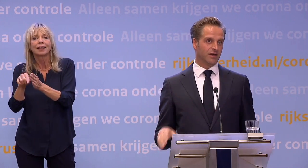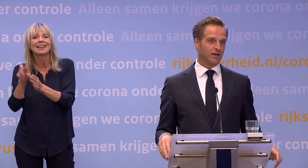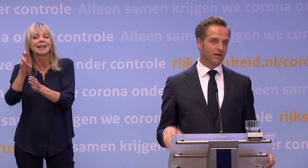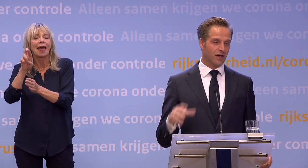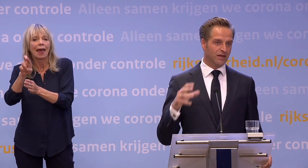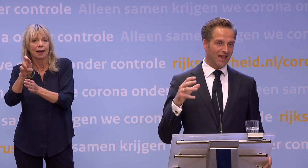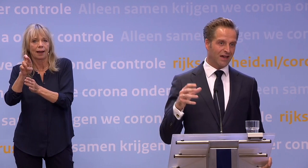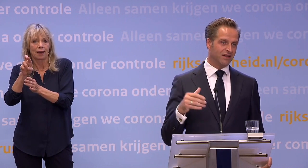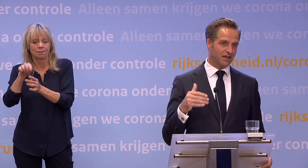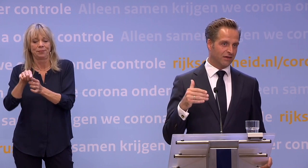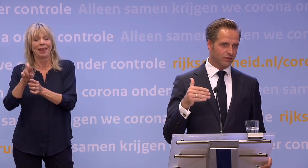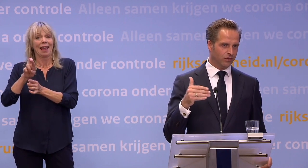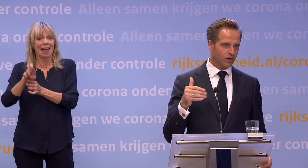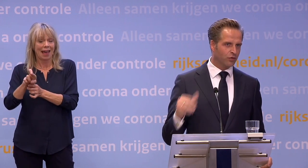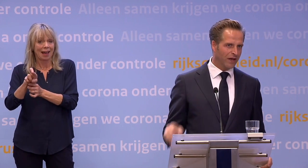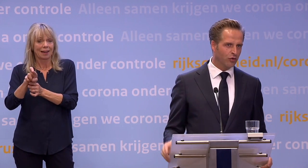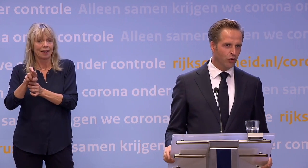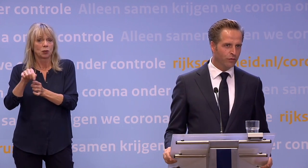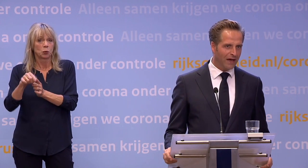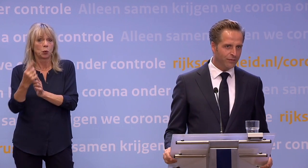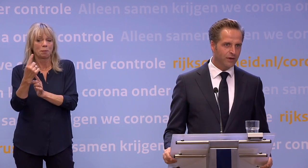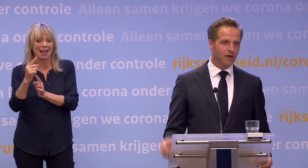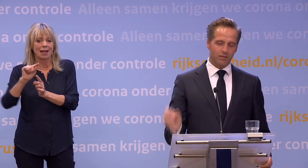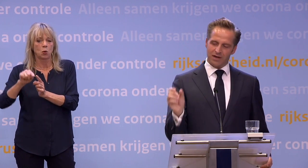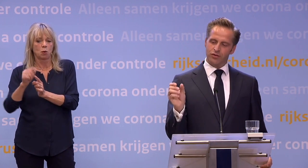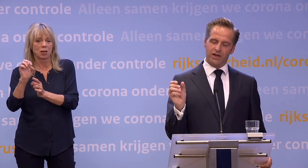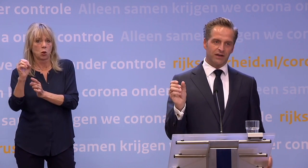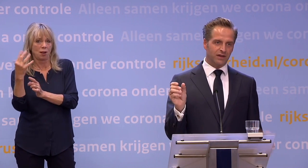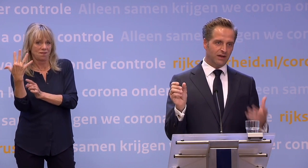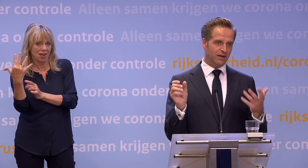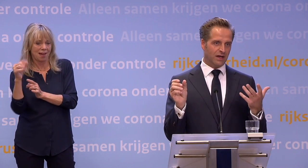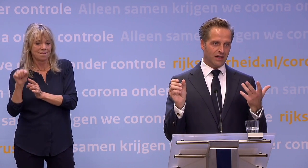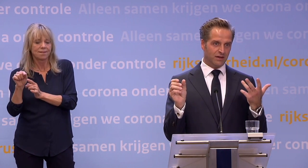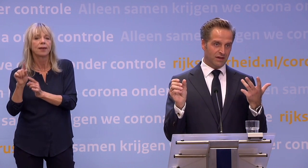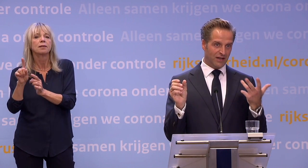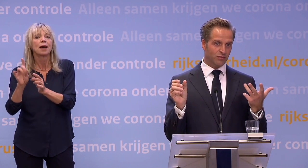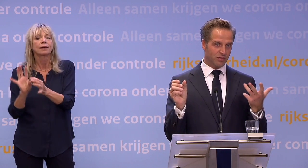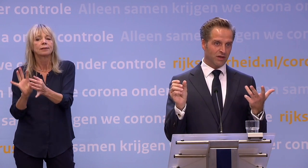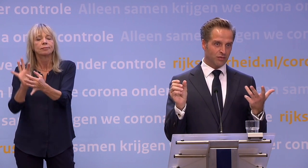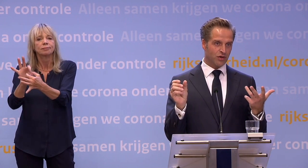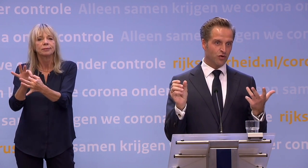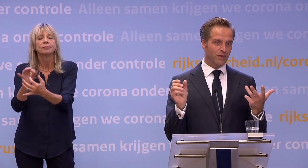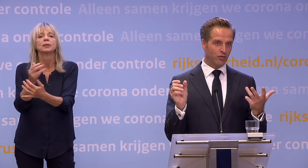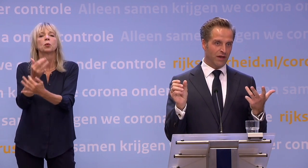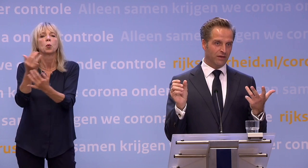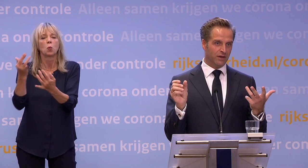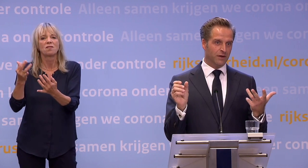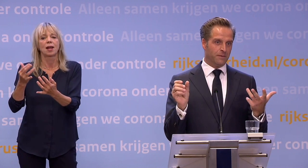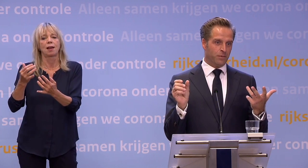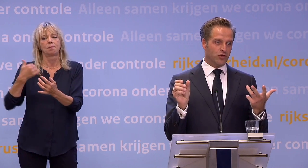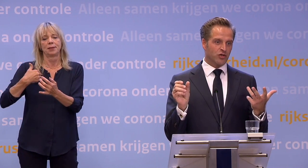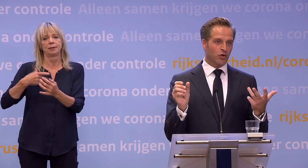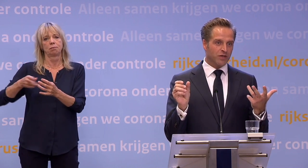R. Nou, en die R, die staat nu geloof ik op 1,05. Maar die moet je relateren aan het aantal besmettelijke personen op dit moment.